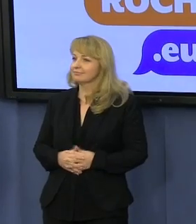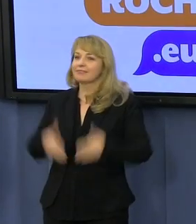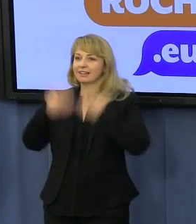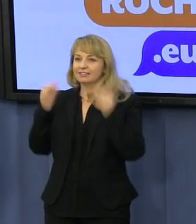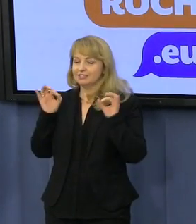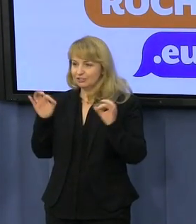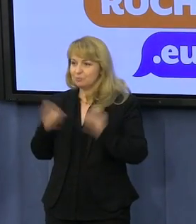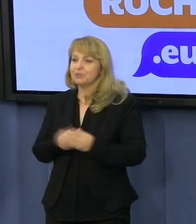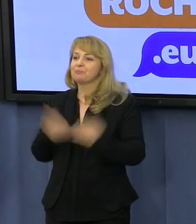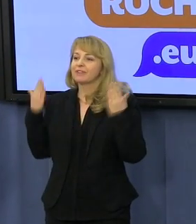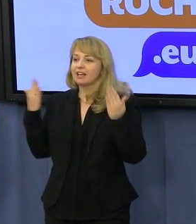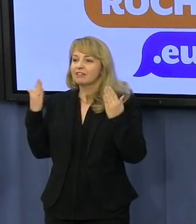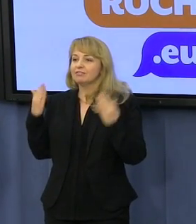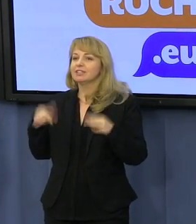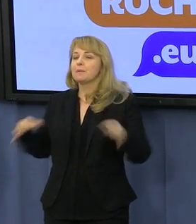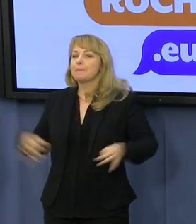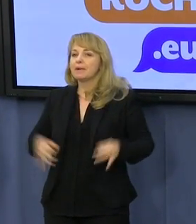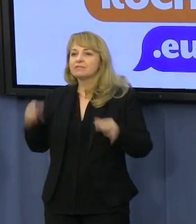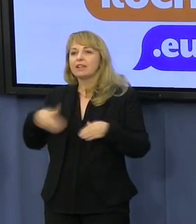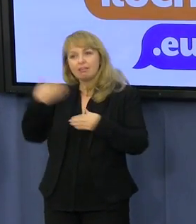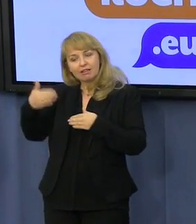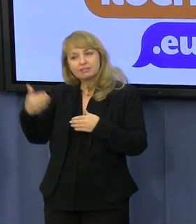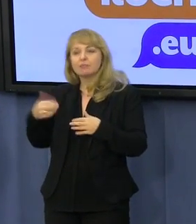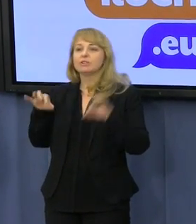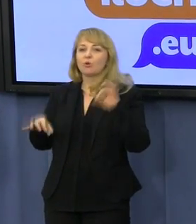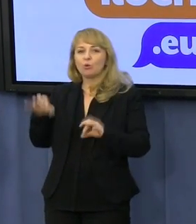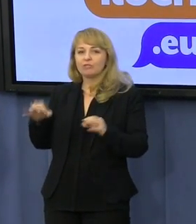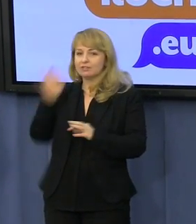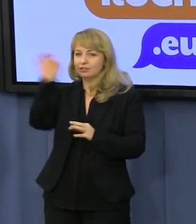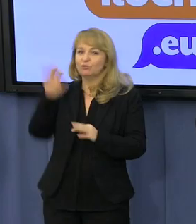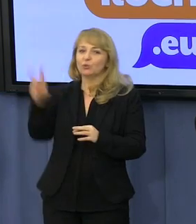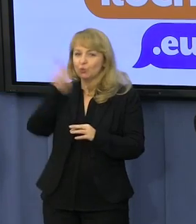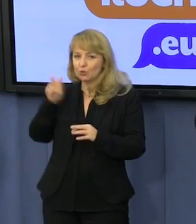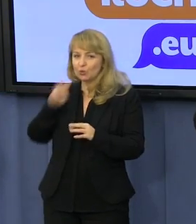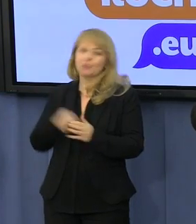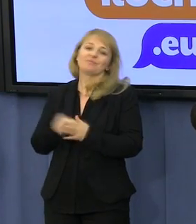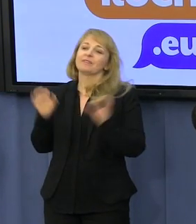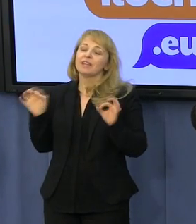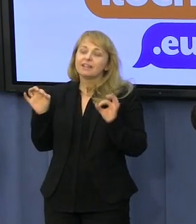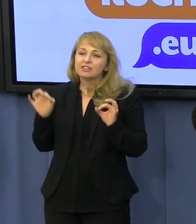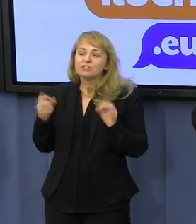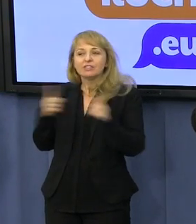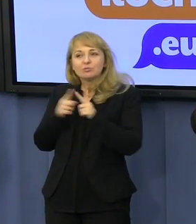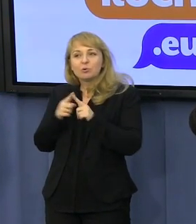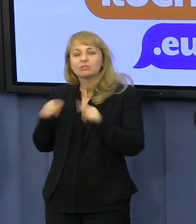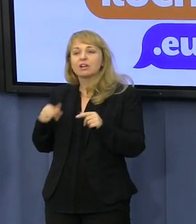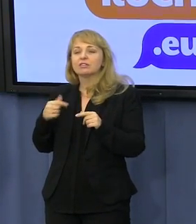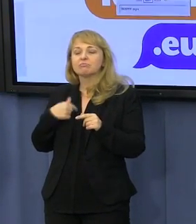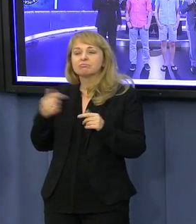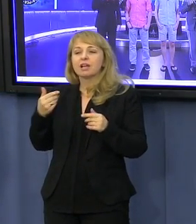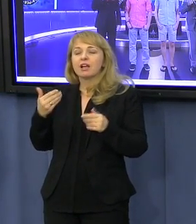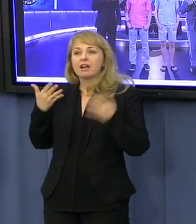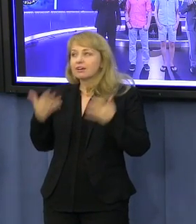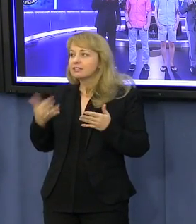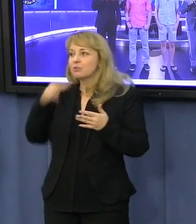Dzień dobry, witam Państwa na kolejnej konferencji prasowej Twojego ruchu. Dzisiejszą konferencję, zanim przedstawię naszego